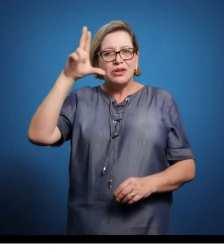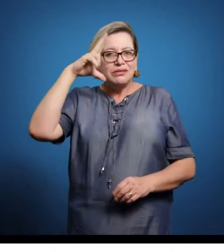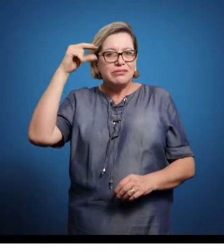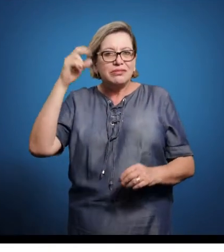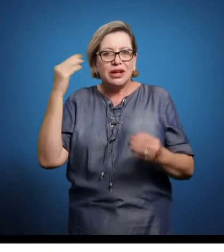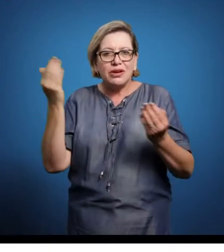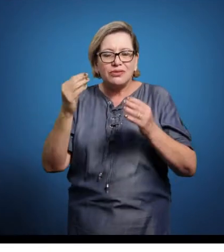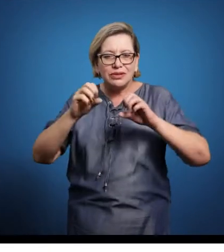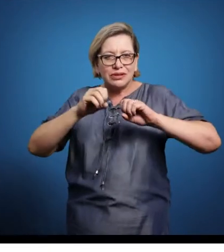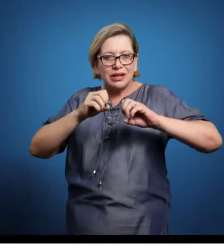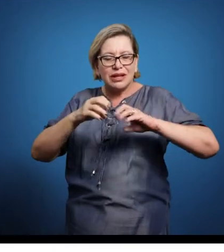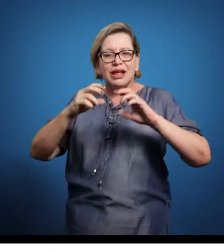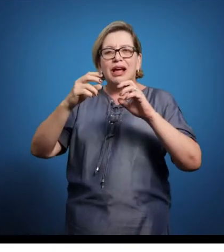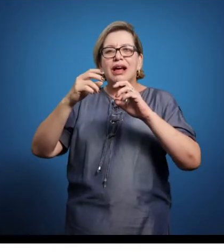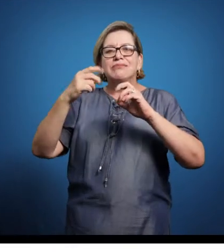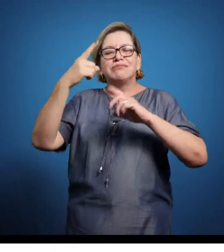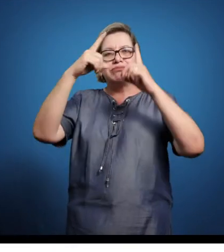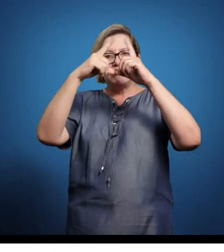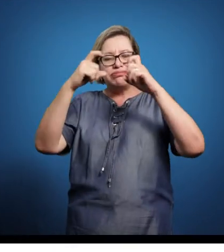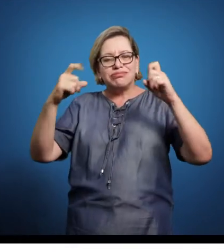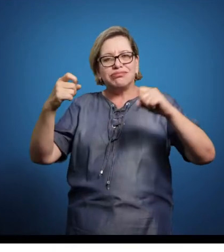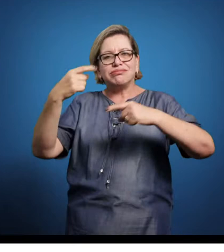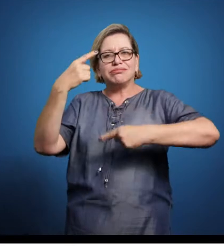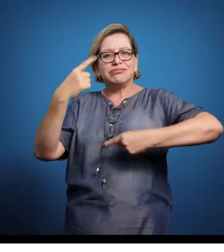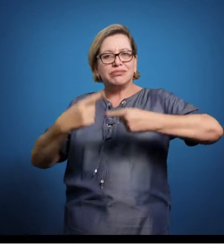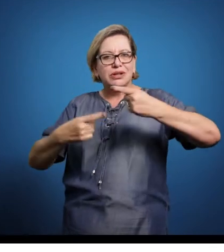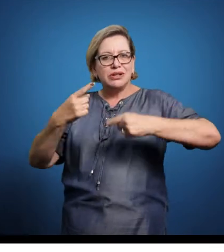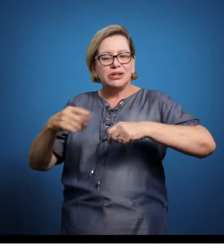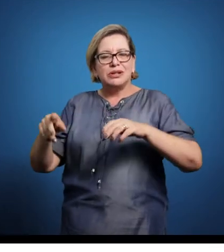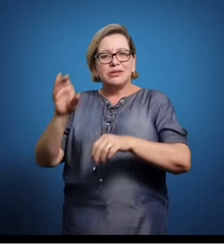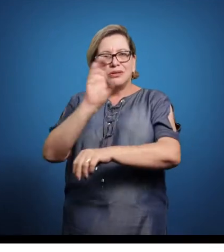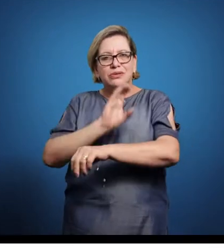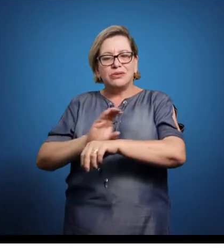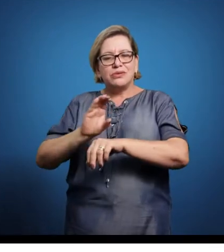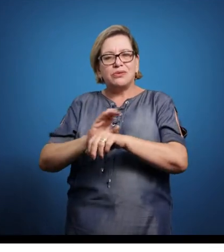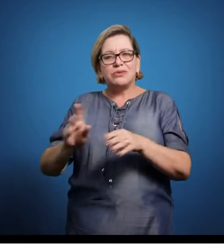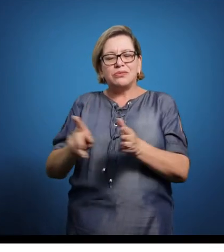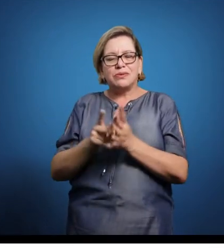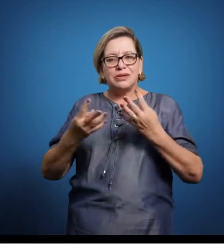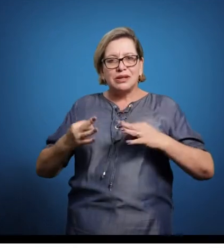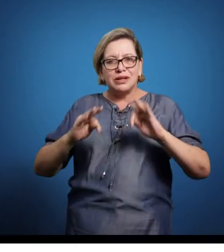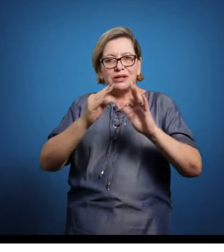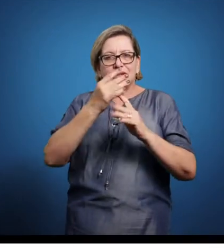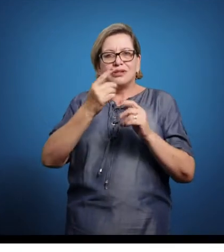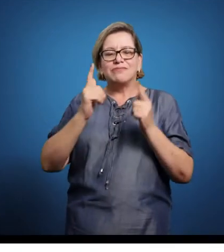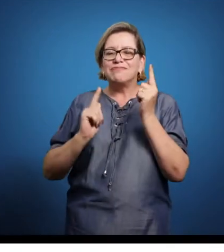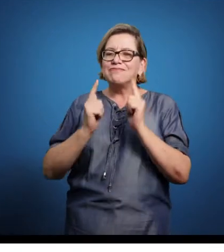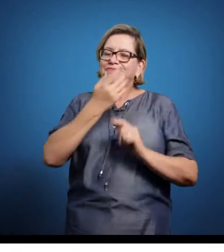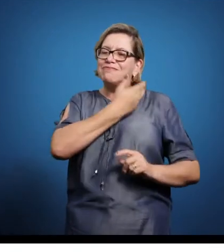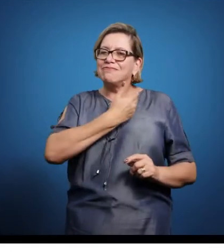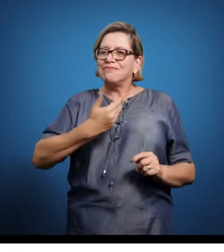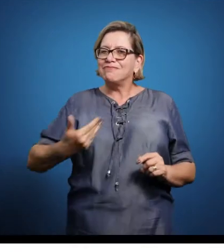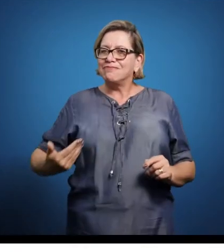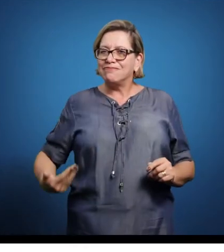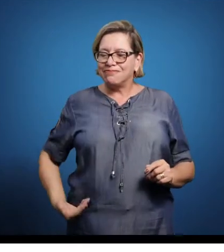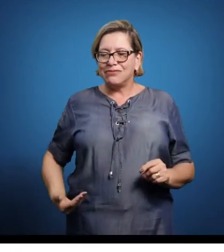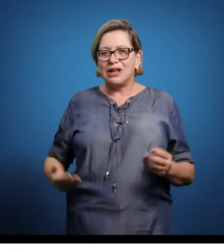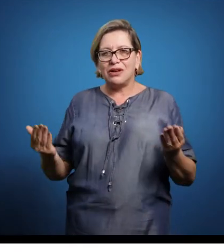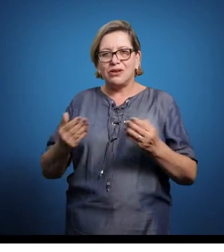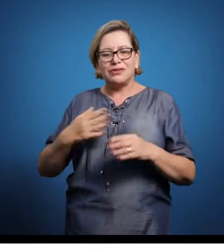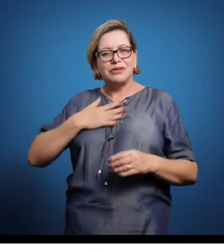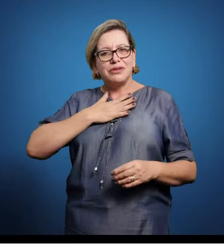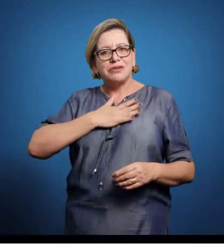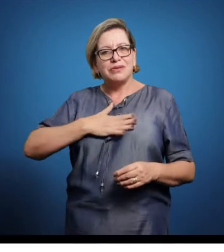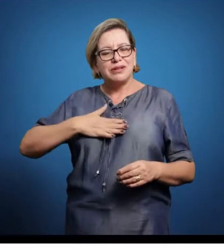Ciência Política no curso de Tecnologia de Gestão Pública. Será um prazer apresentar para vocês